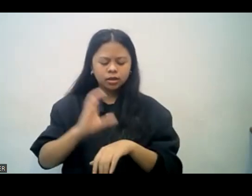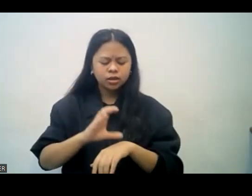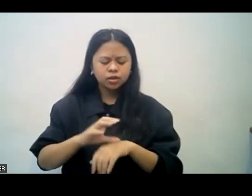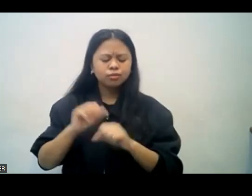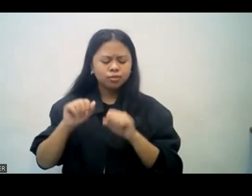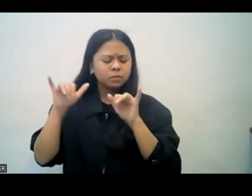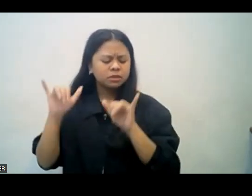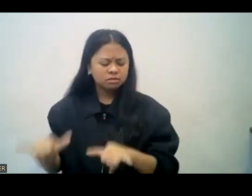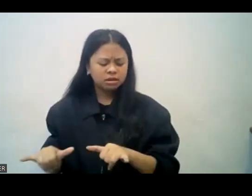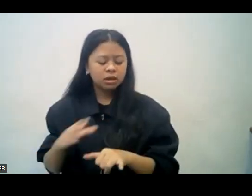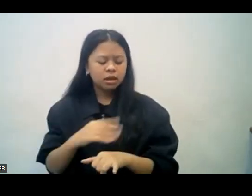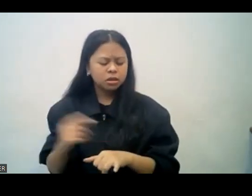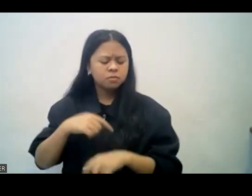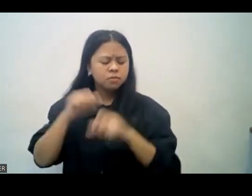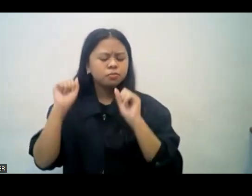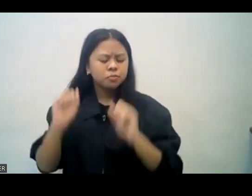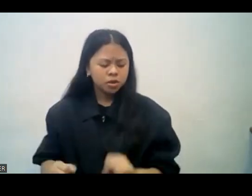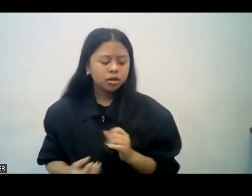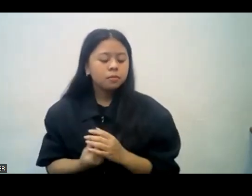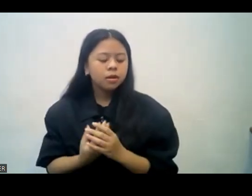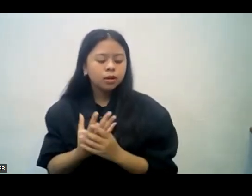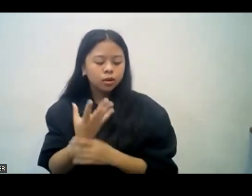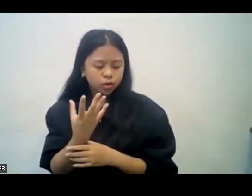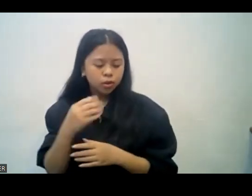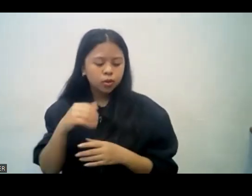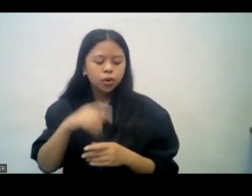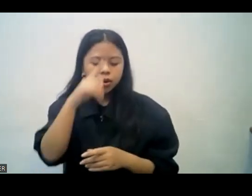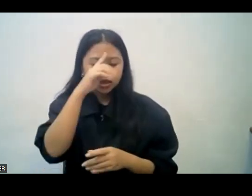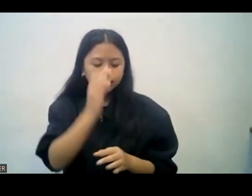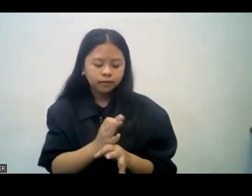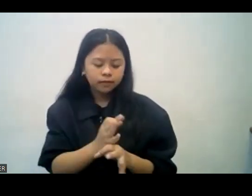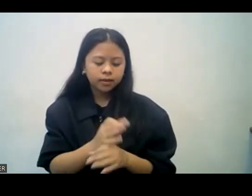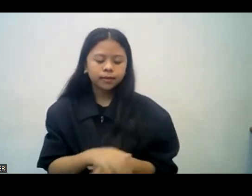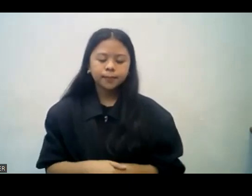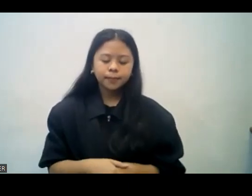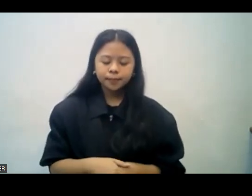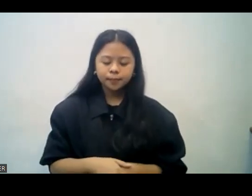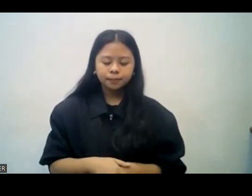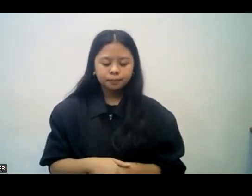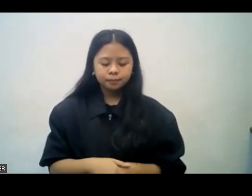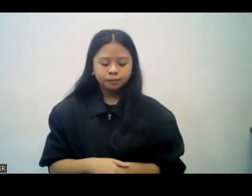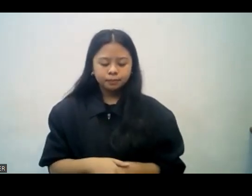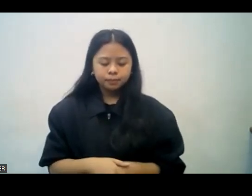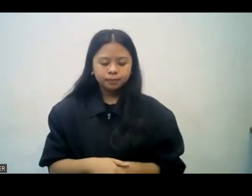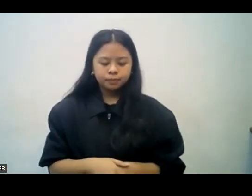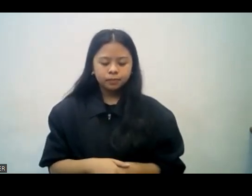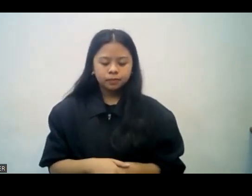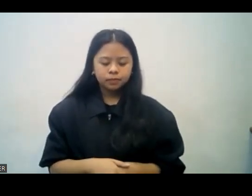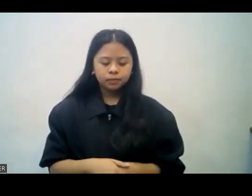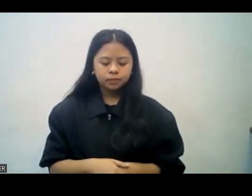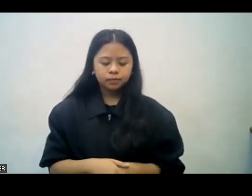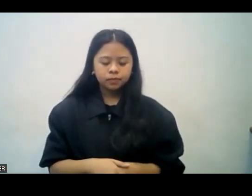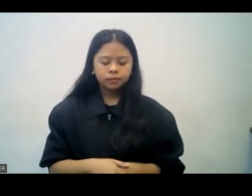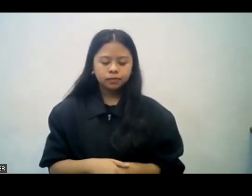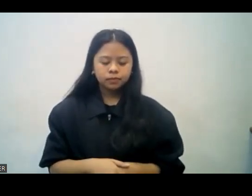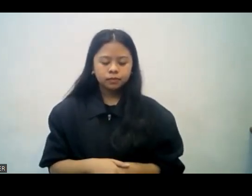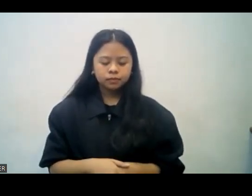so that we may grow up, we can grow up in the faith. At maraming salamat sa pagbibigay po sa amin ng iglesia upang